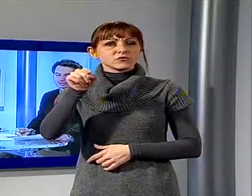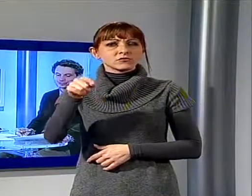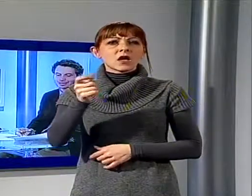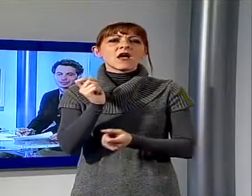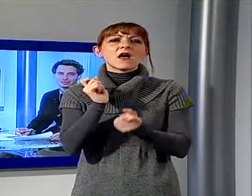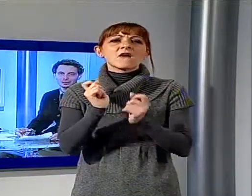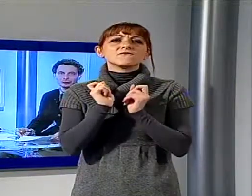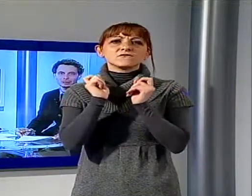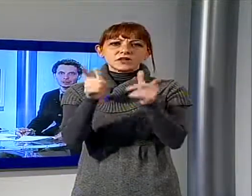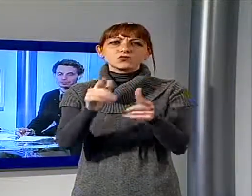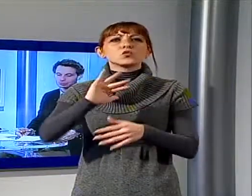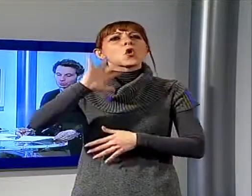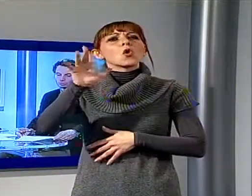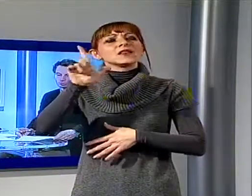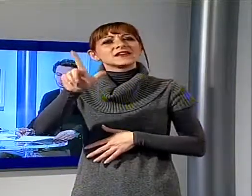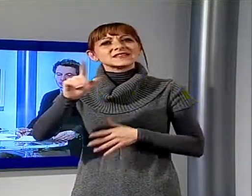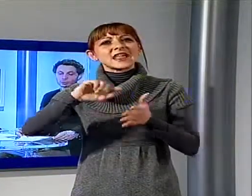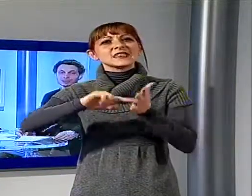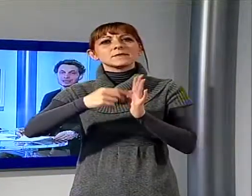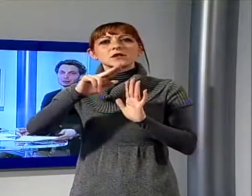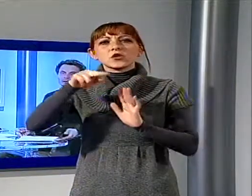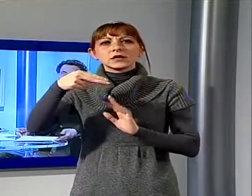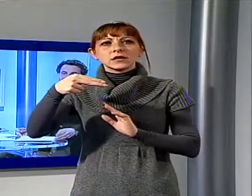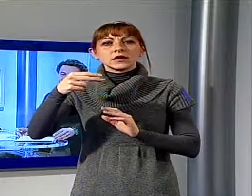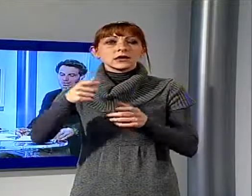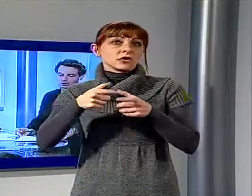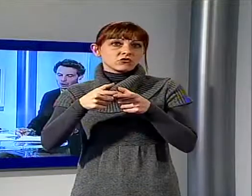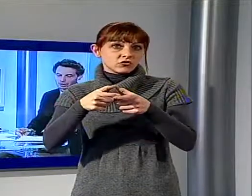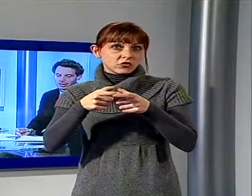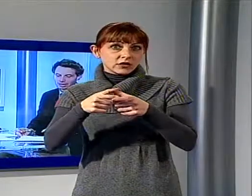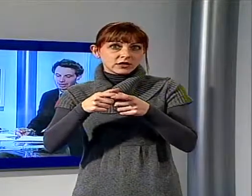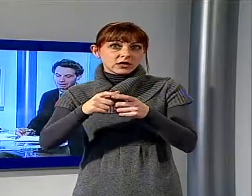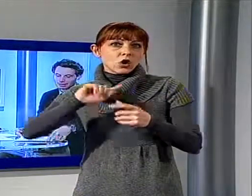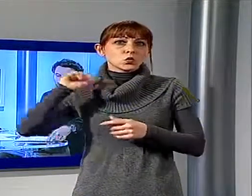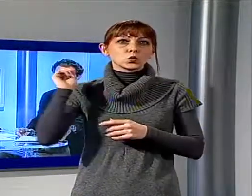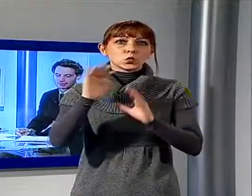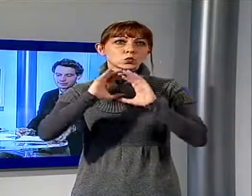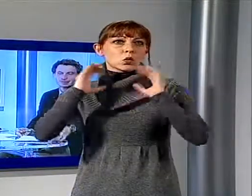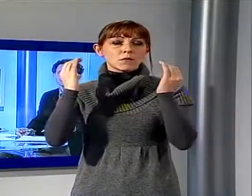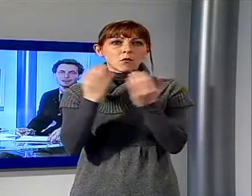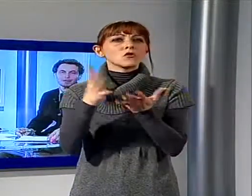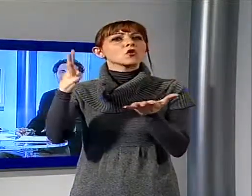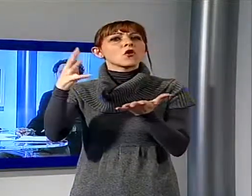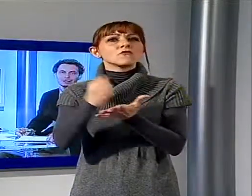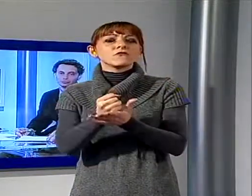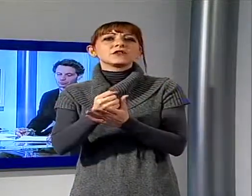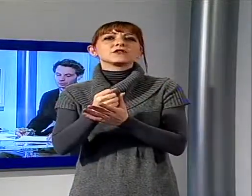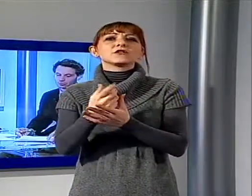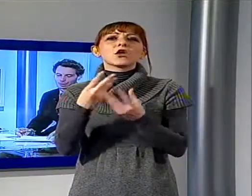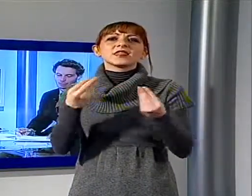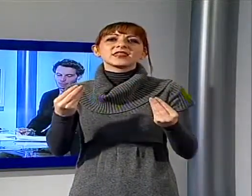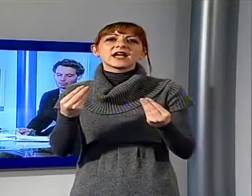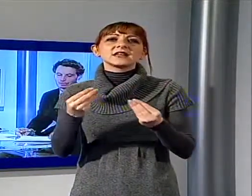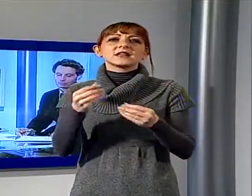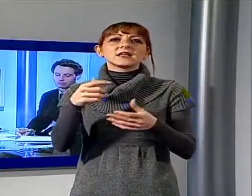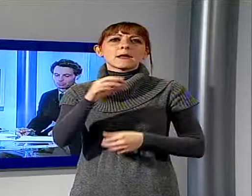oltre 7 milioni di dischi in tutto il mondo e conquistato fra gli altri anche 9 Grammy Awards. Nel settembre dello scorso